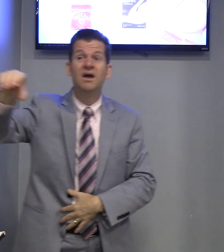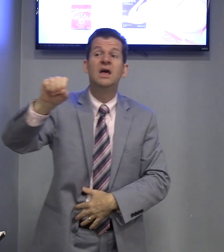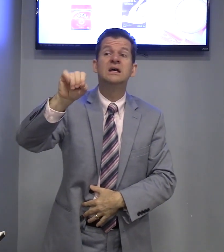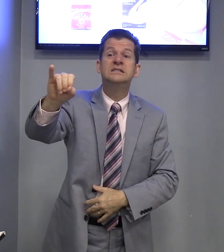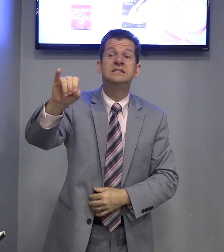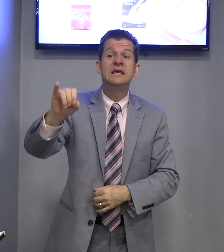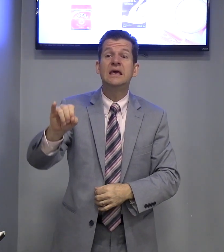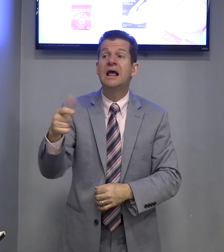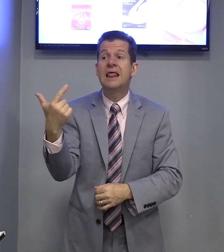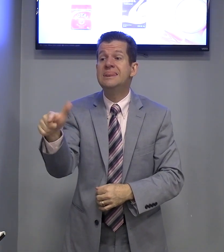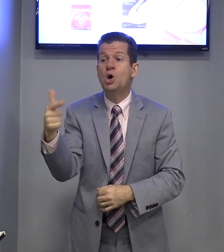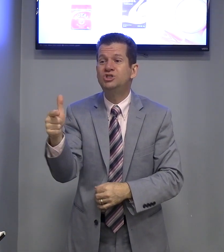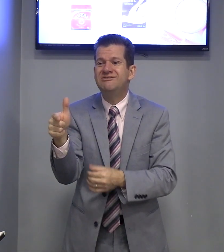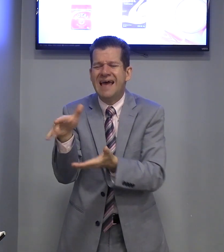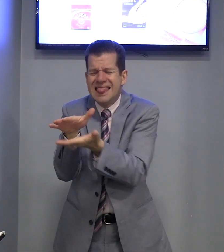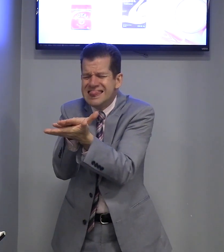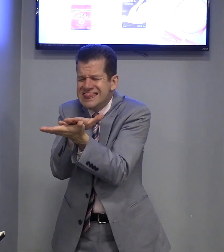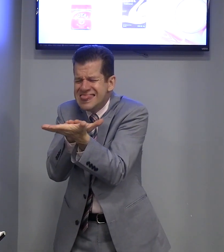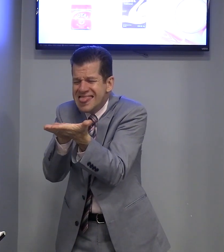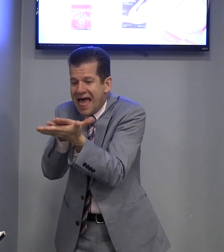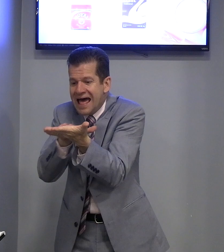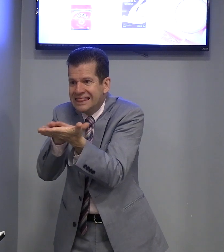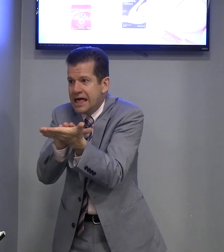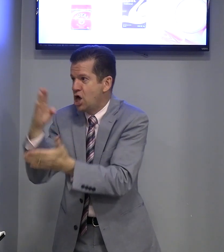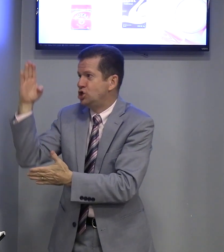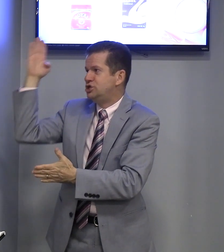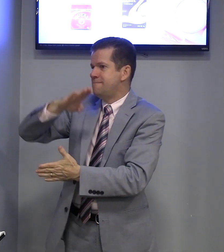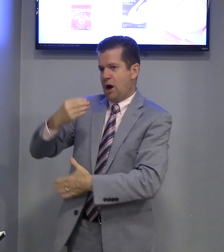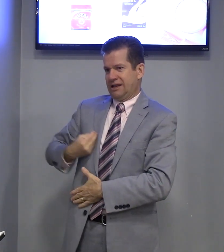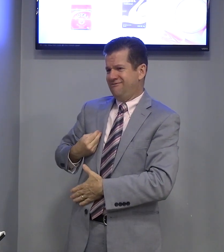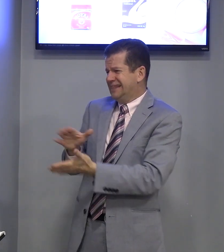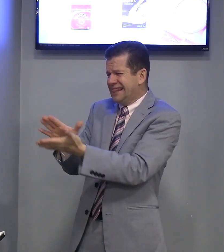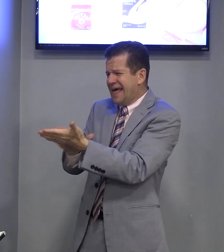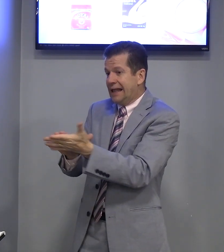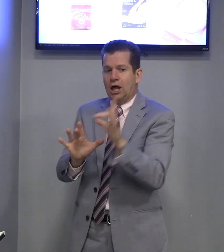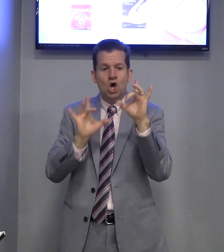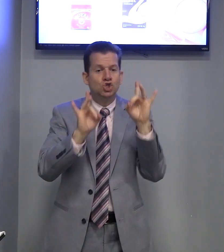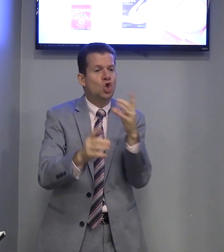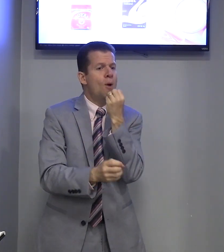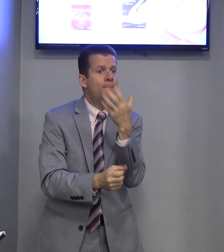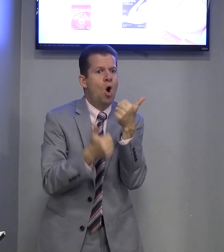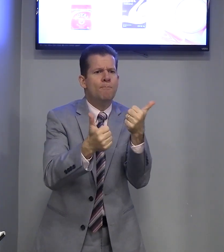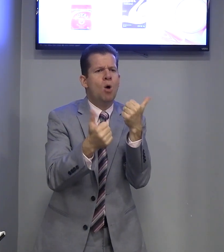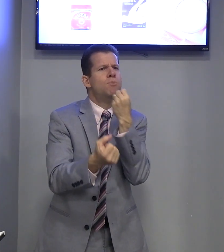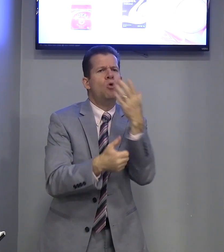Se. Não tiver. Nada. mal na vida. Nada. Só o bom. Bom. Bom.